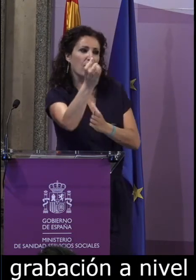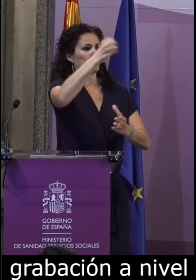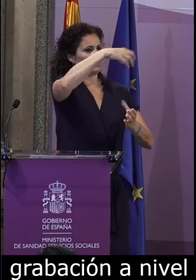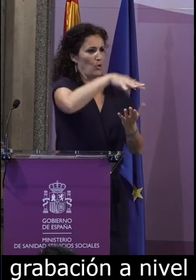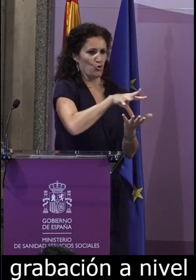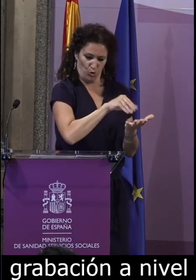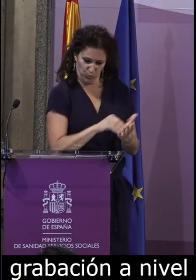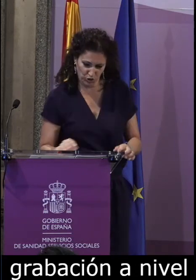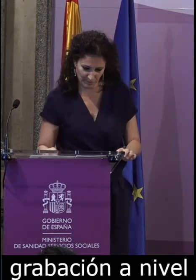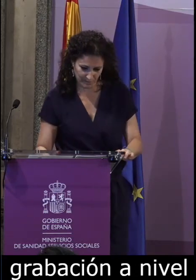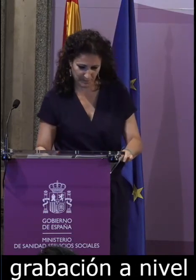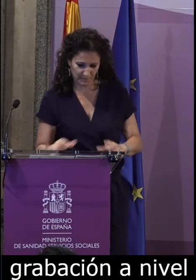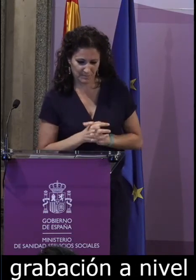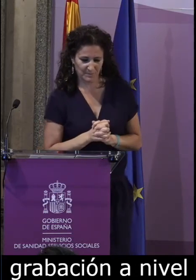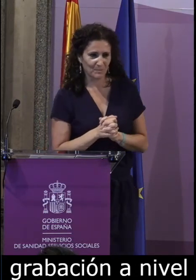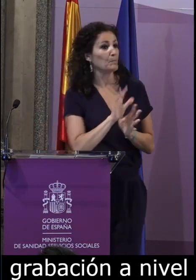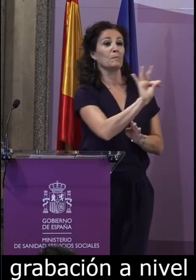a aportar esta información.